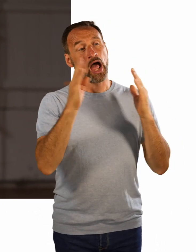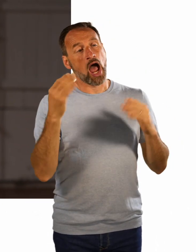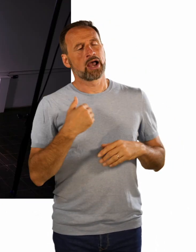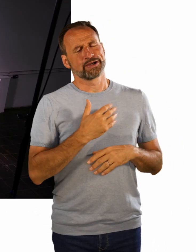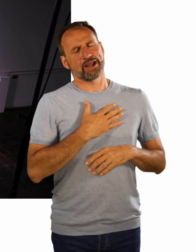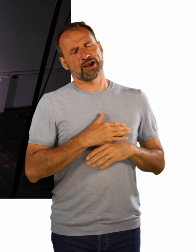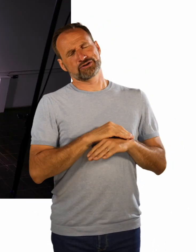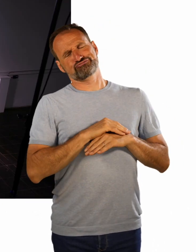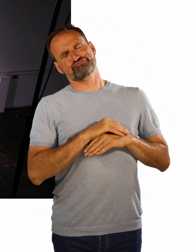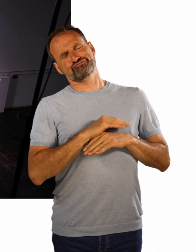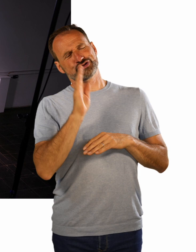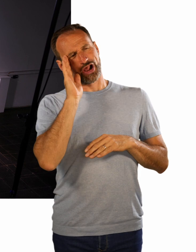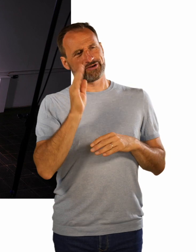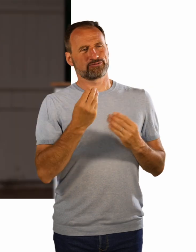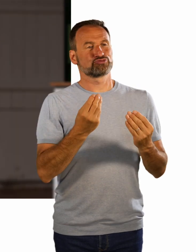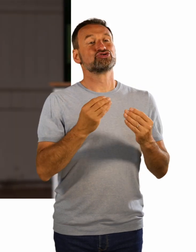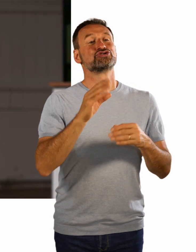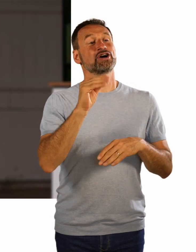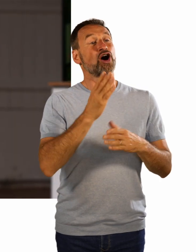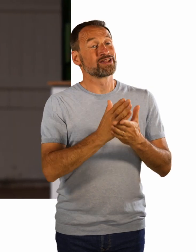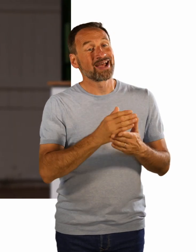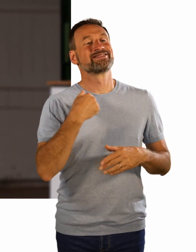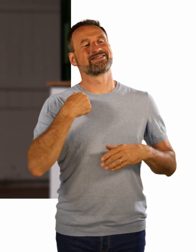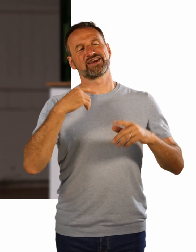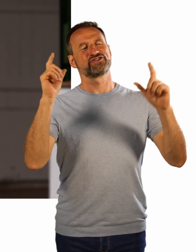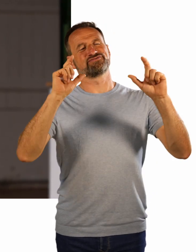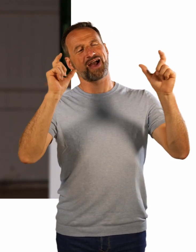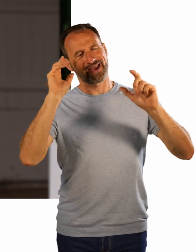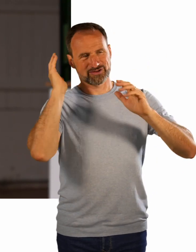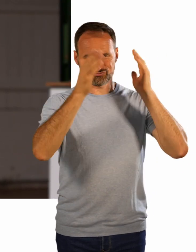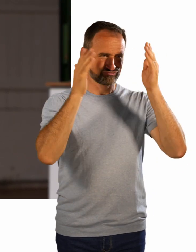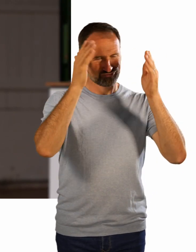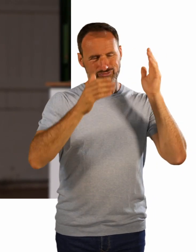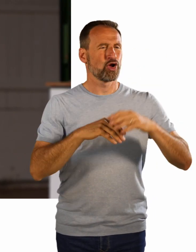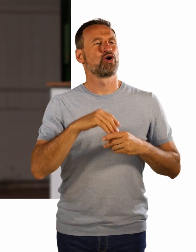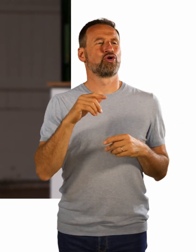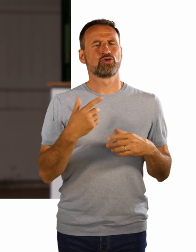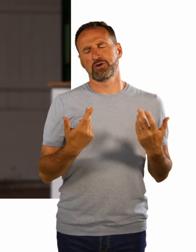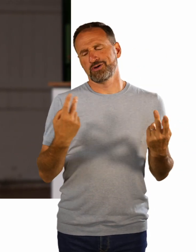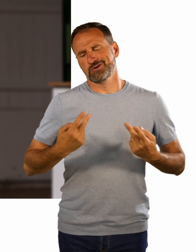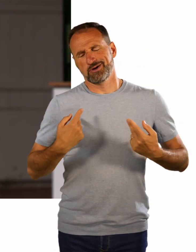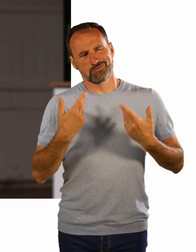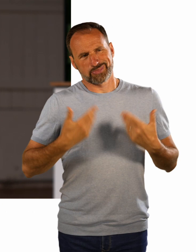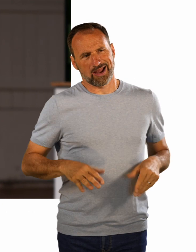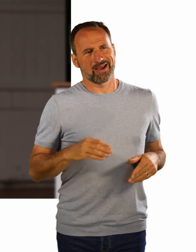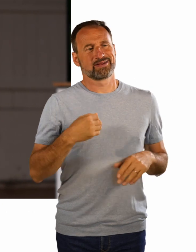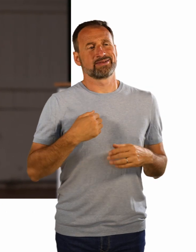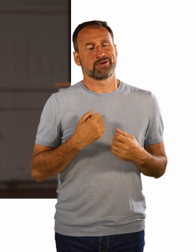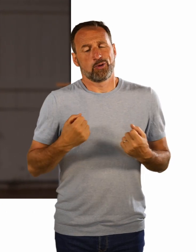hauptsächlich feiern. Und dann nehme ich es auch gerne in Kauf, wenn ich mal irgendwie einen Gig oder eine Probe am nächsten Morgen habe, dass ich das trotzdem